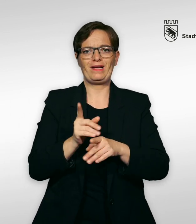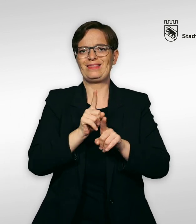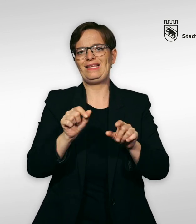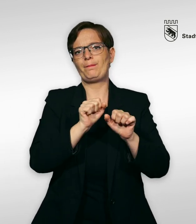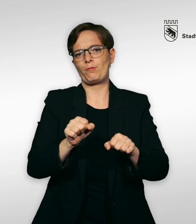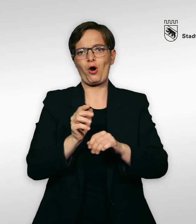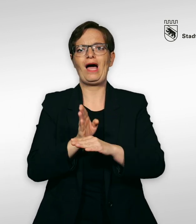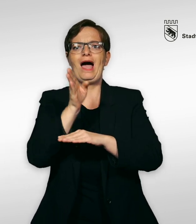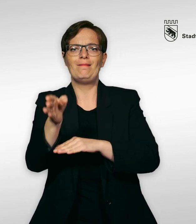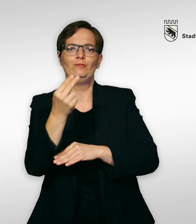schnuppern.